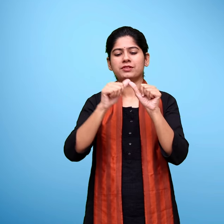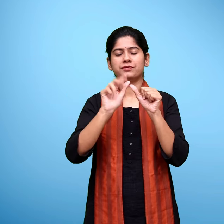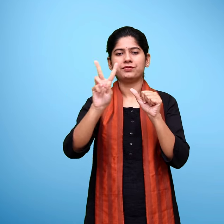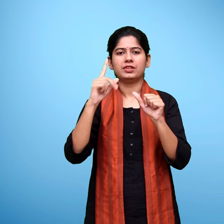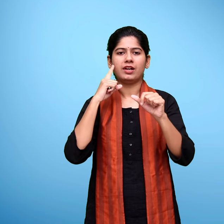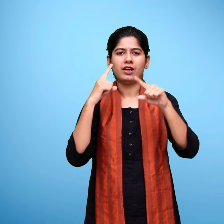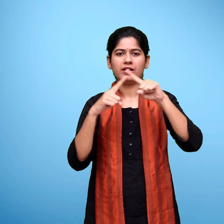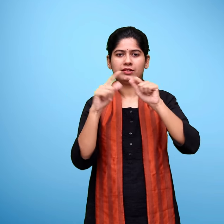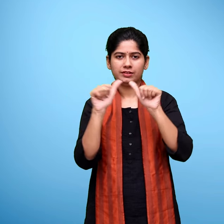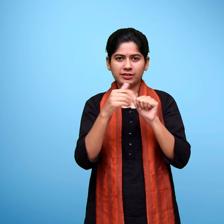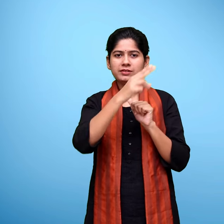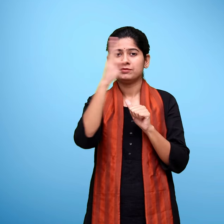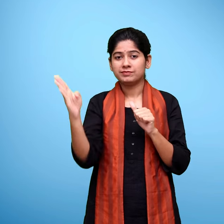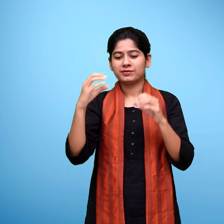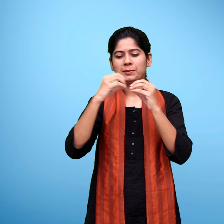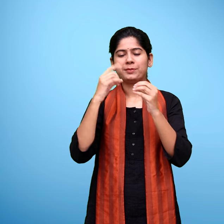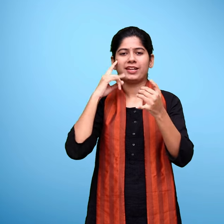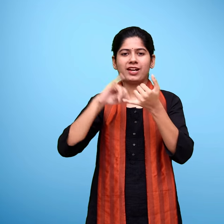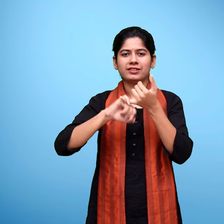कविता बिष्ट मुख्य अध्यापिका